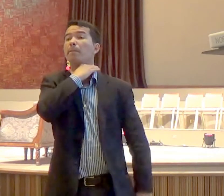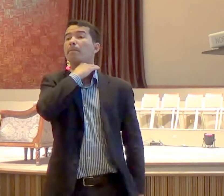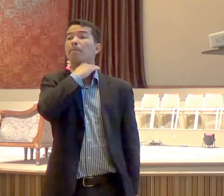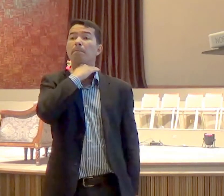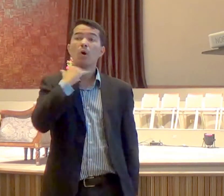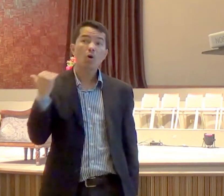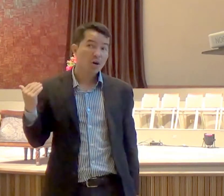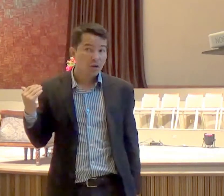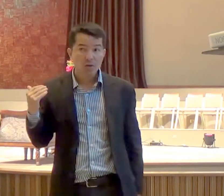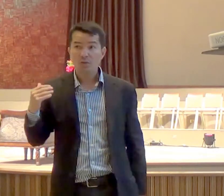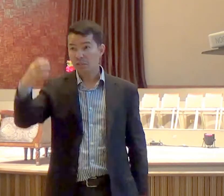caldeiros,